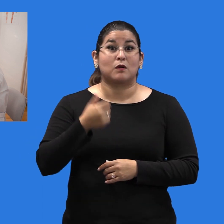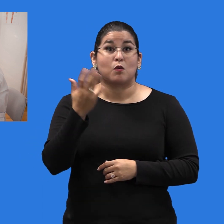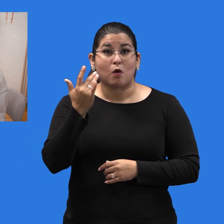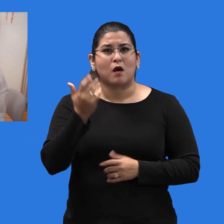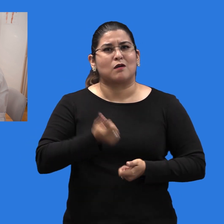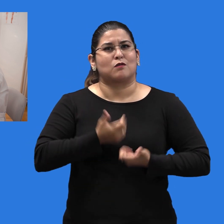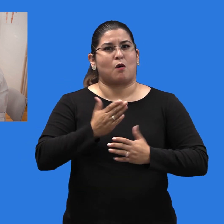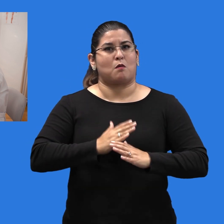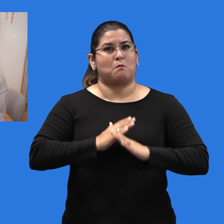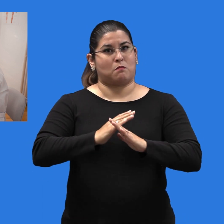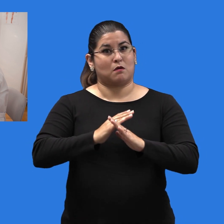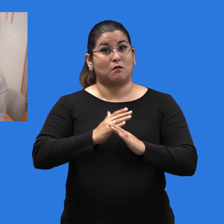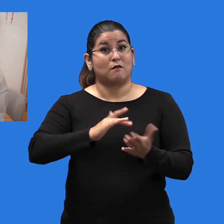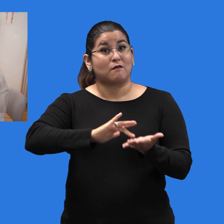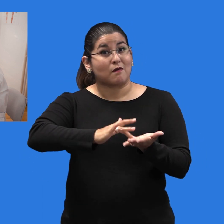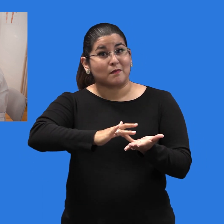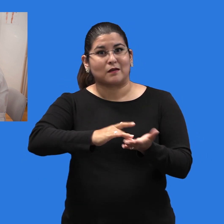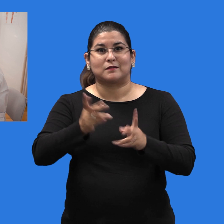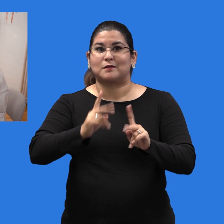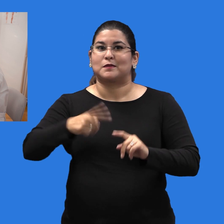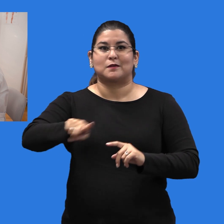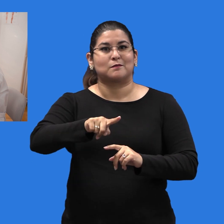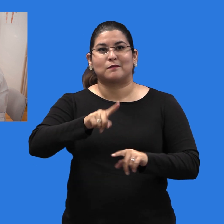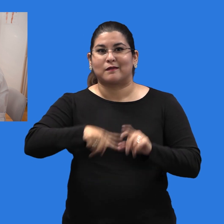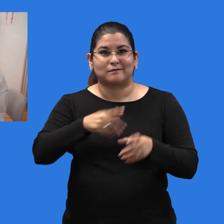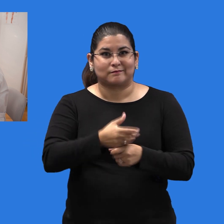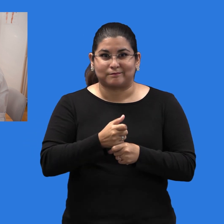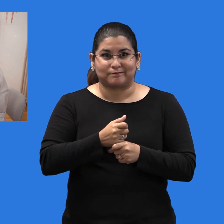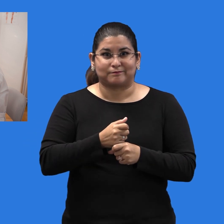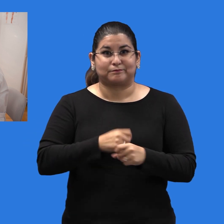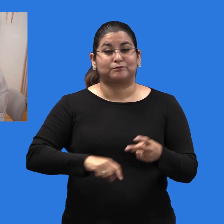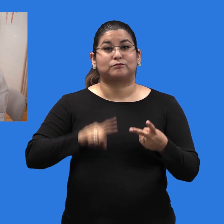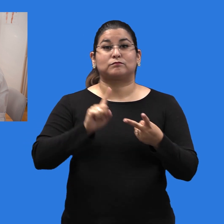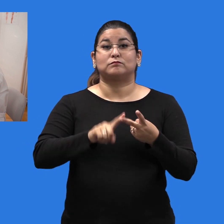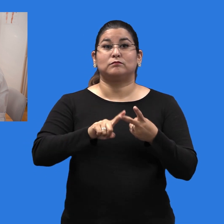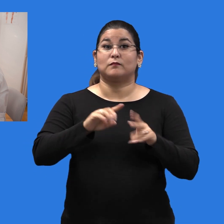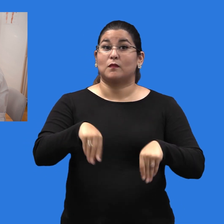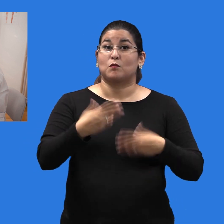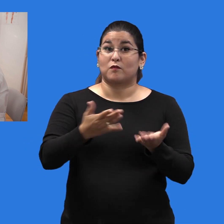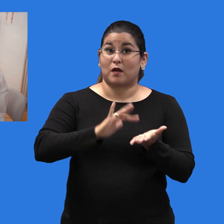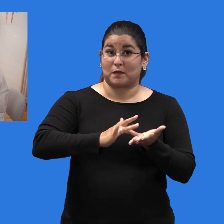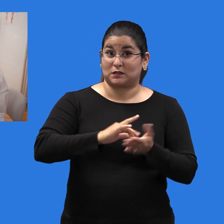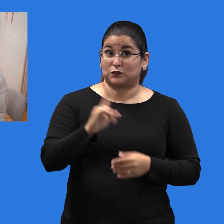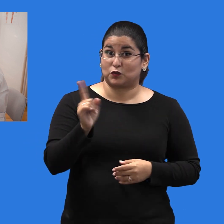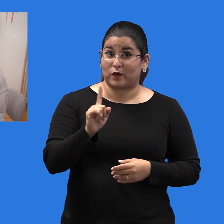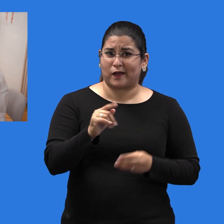difícil que las personas con hepatitis sean tratadas y curadas. Proporcionar tratamiento donde las